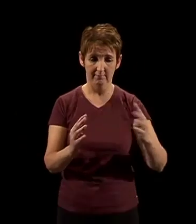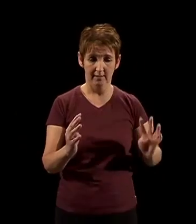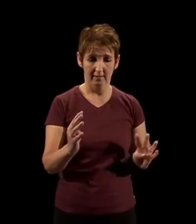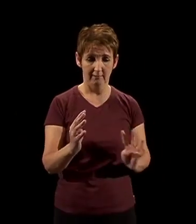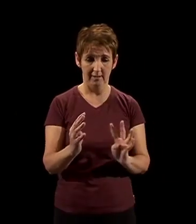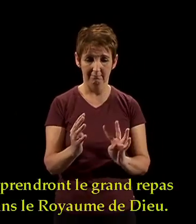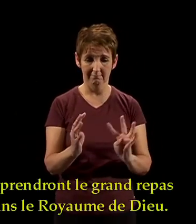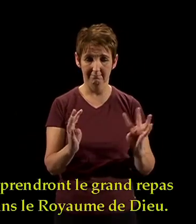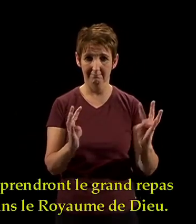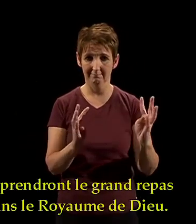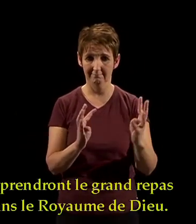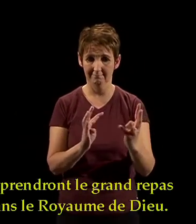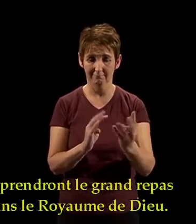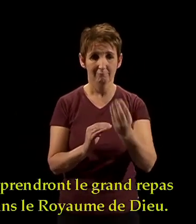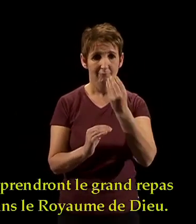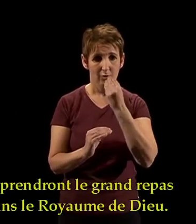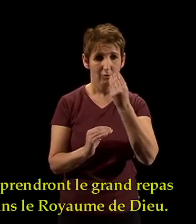Ils prendront le grand repas dans le royaume de Dieu.